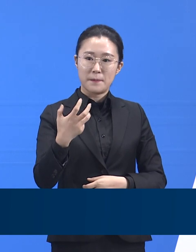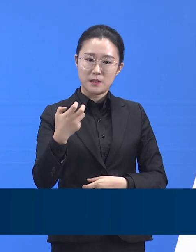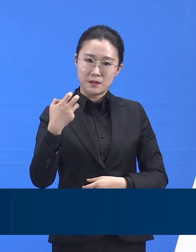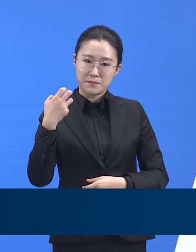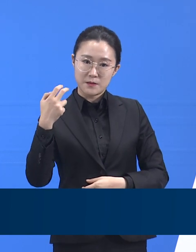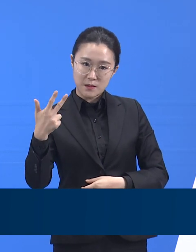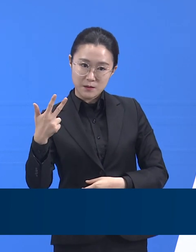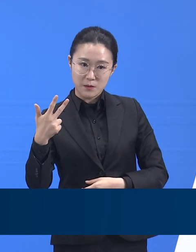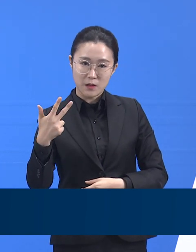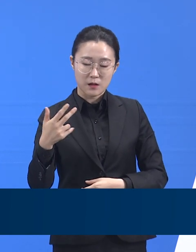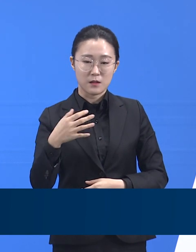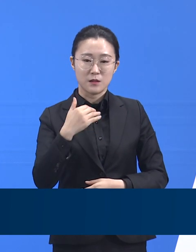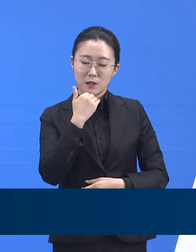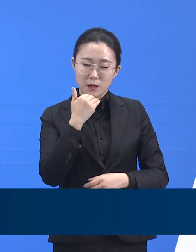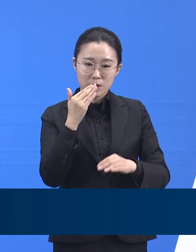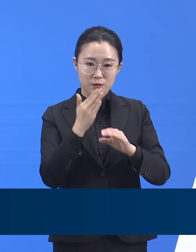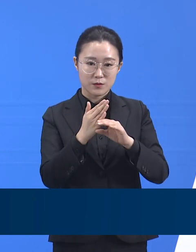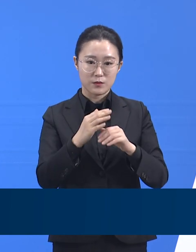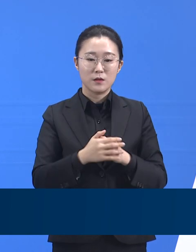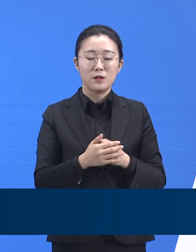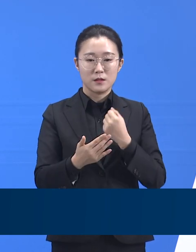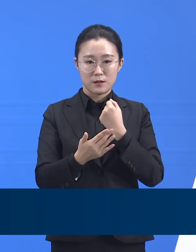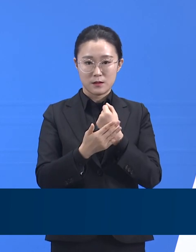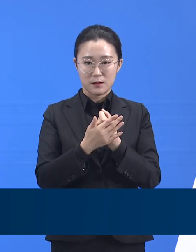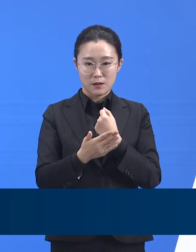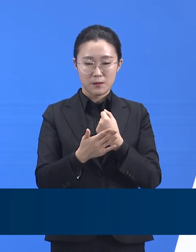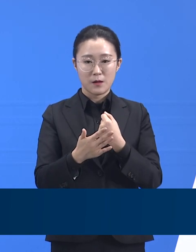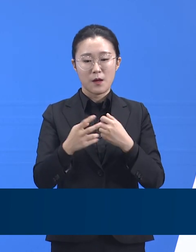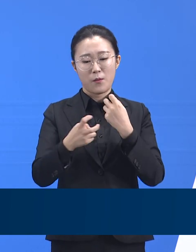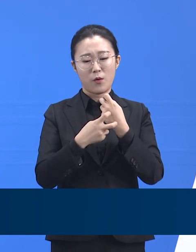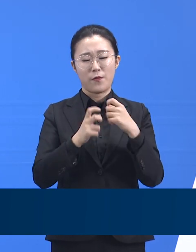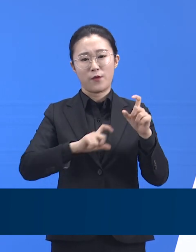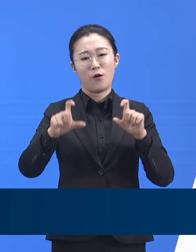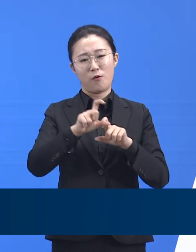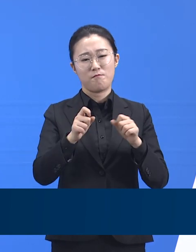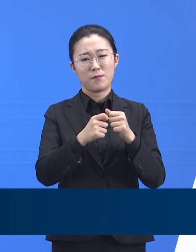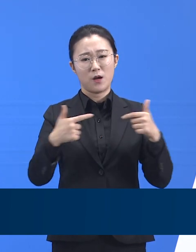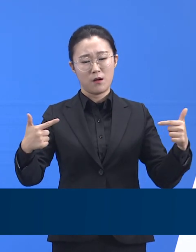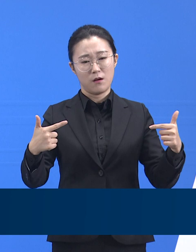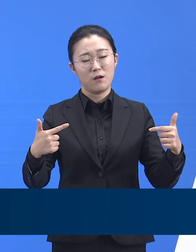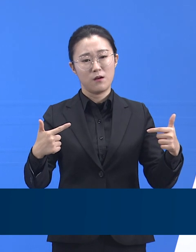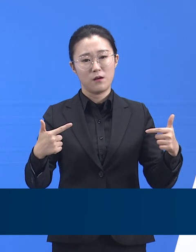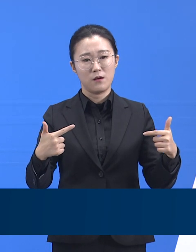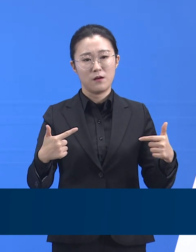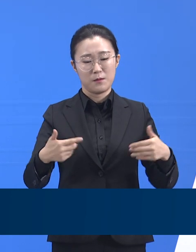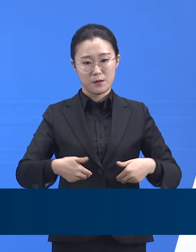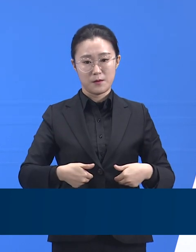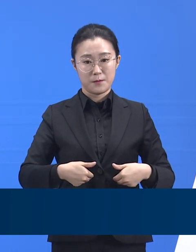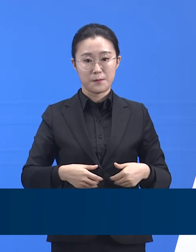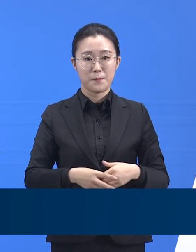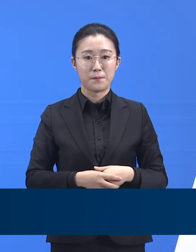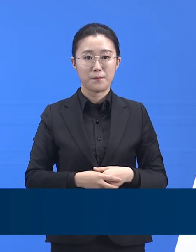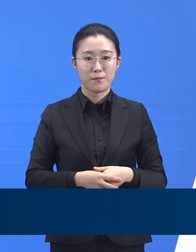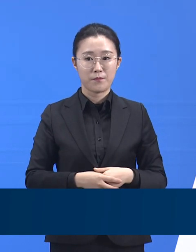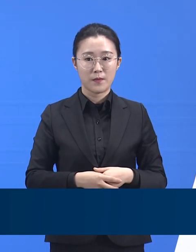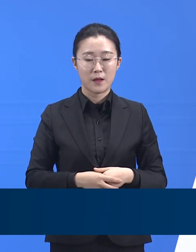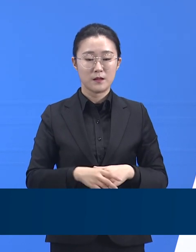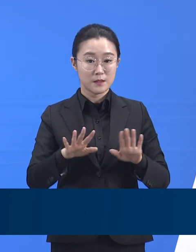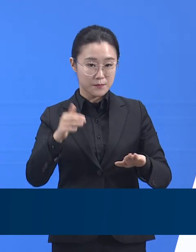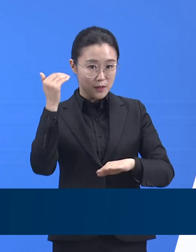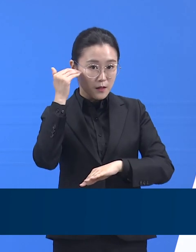의료기관 병상 확보가 당면한 최우선 과제입니다. 경기도의 병상 확보 계획은 다음과 같이